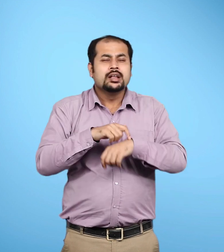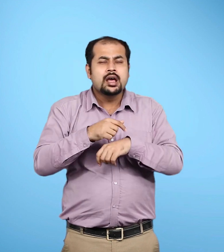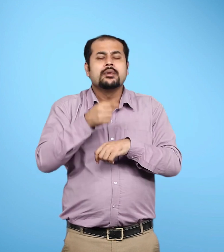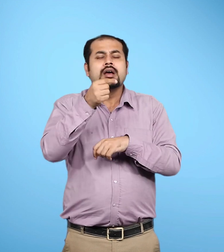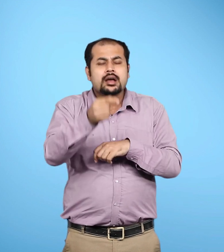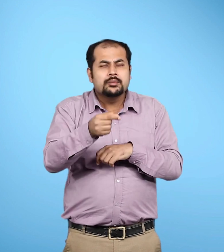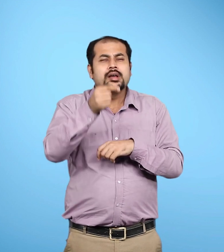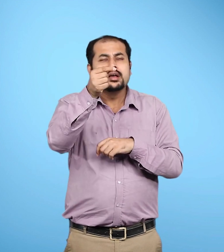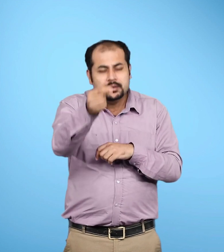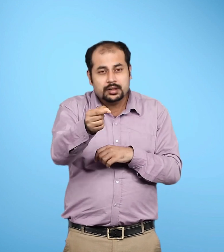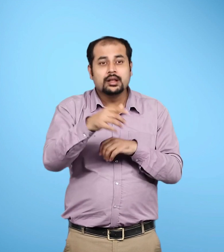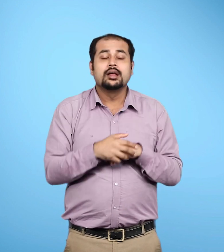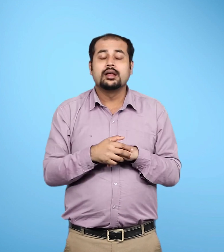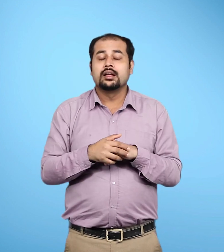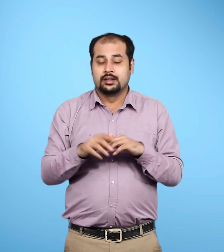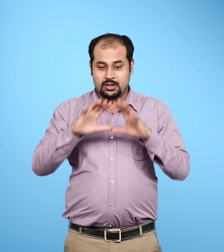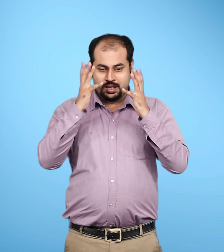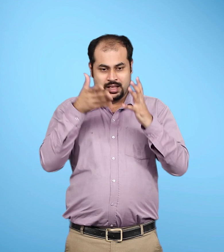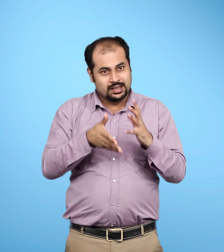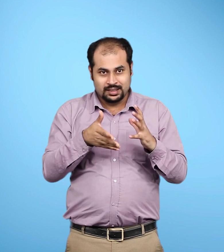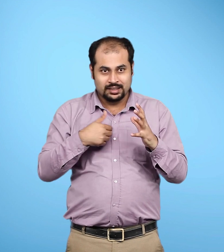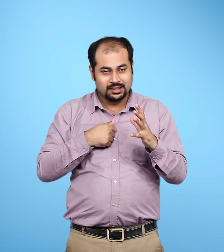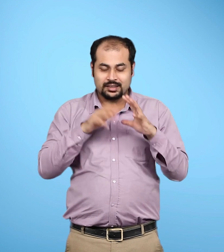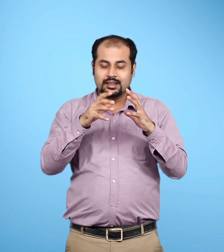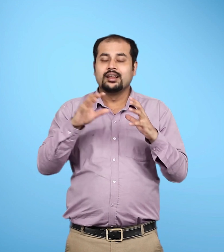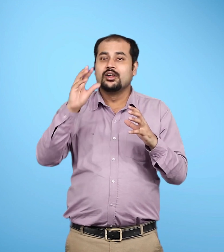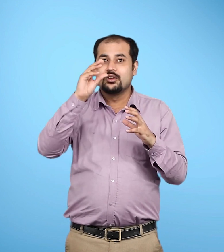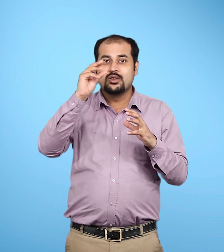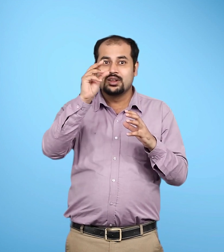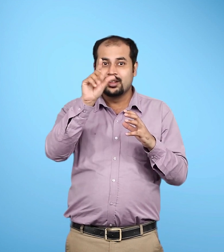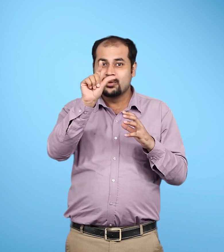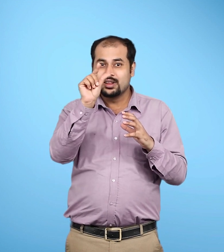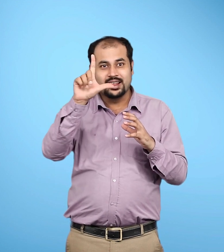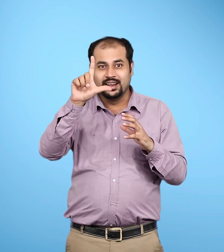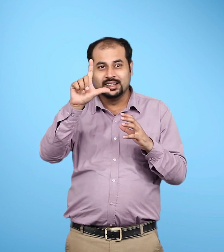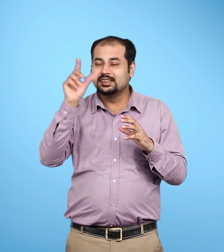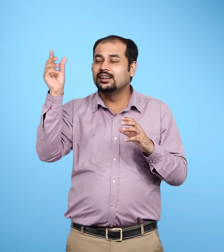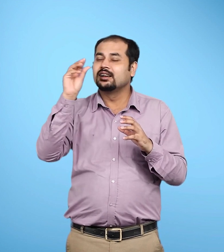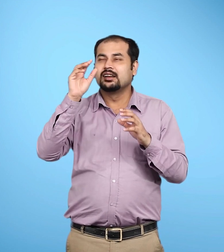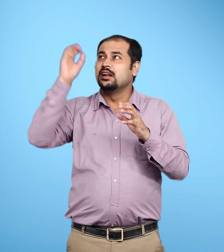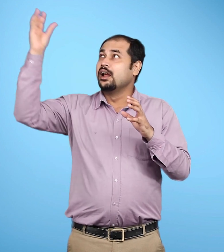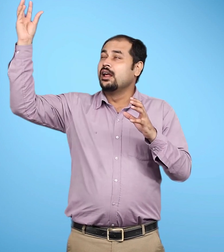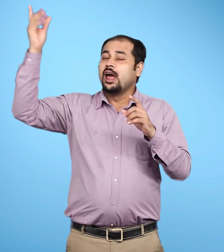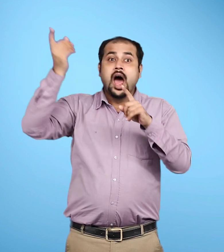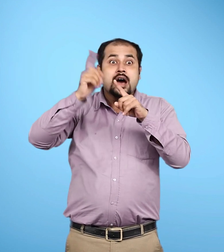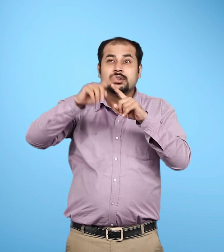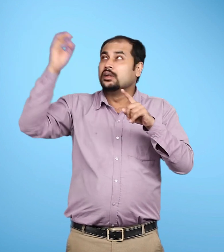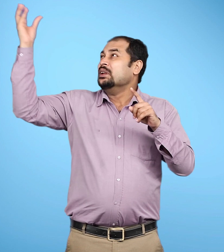कभी-कभी कोई उलका पूरी तरह जले बिना प्रिथ्वी पर गिरती है जिससे धरातल पर गढ़े बन